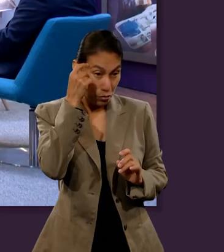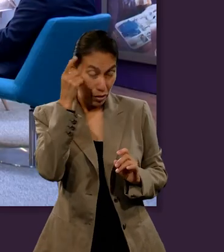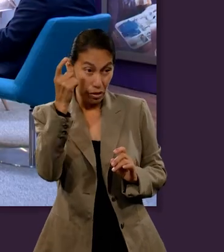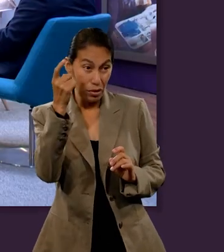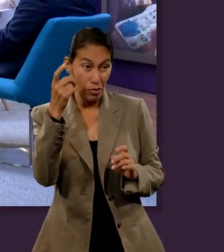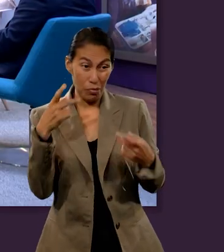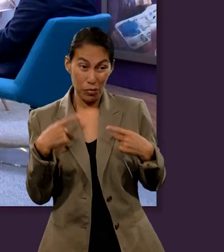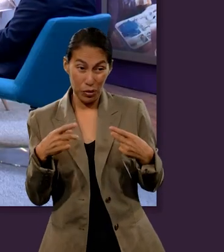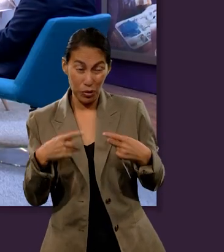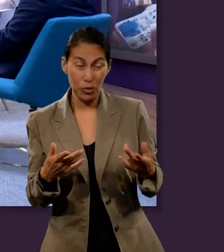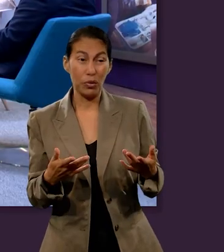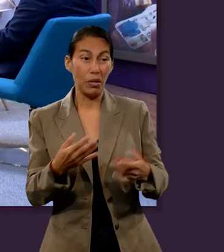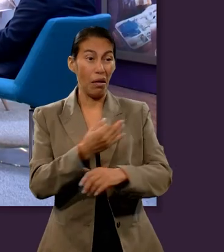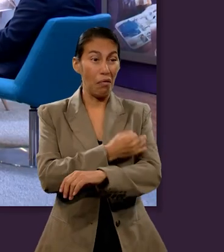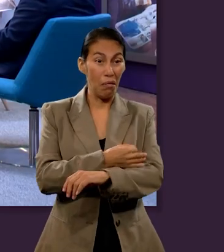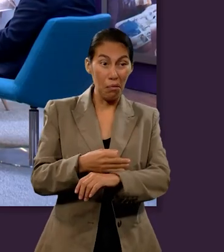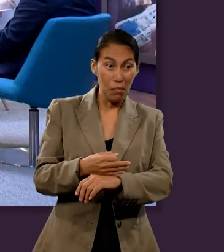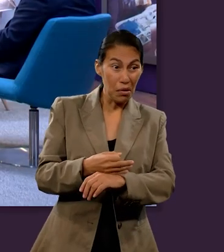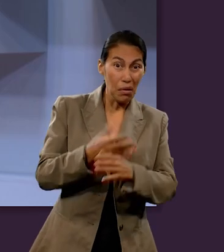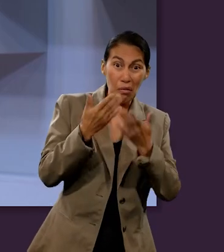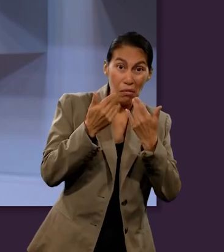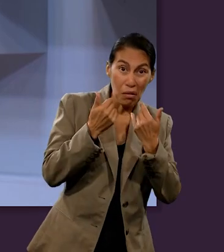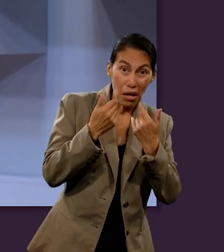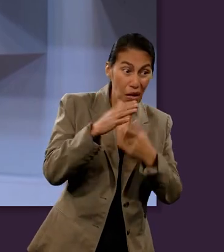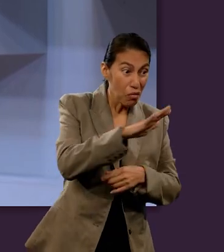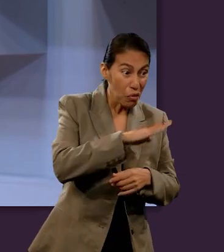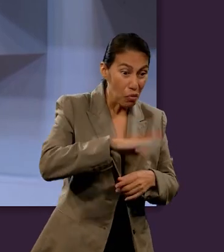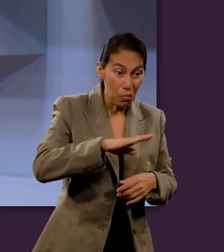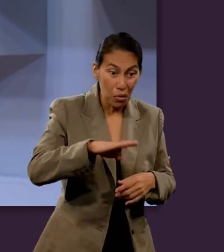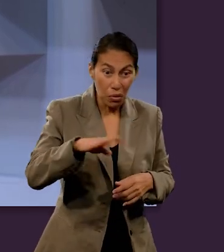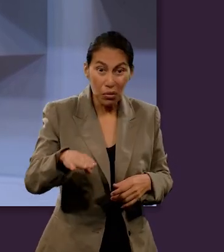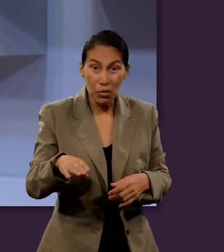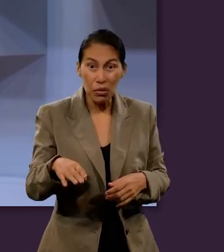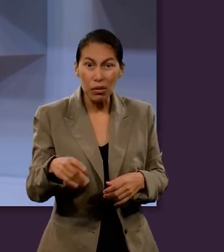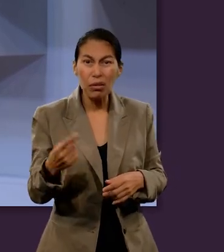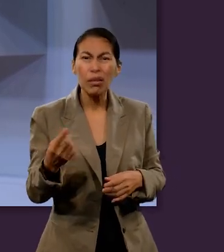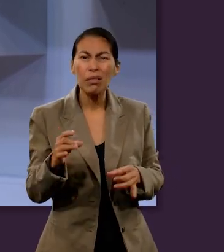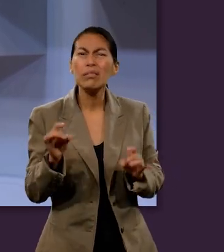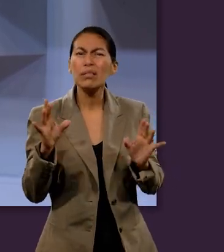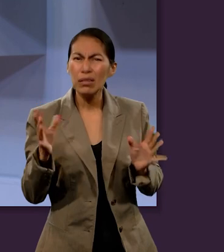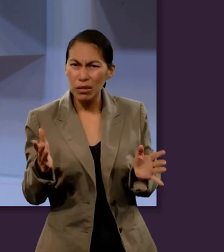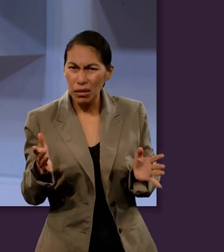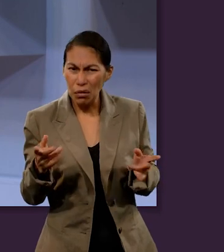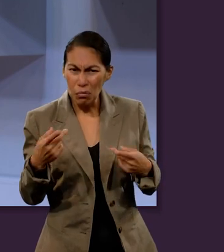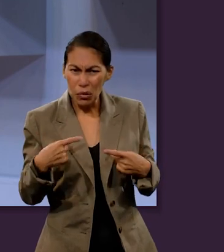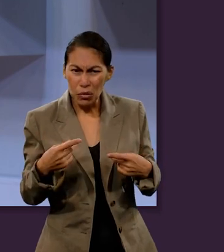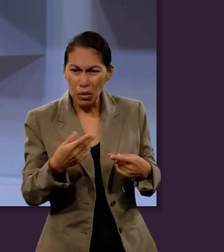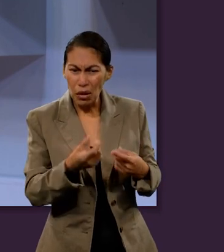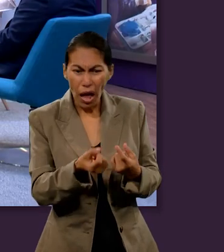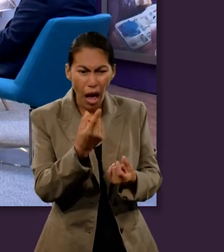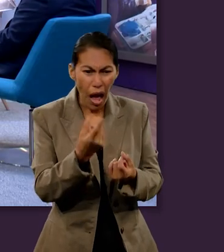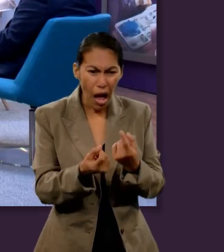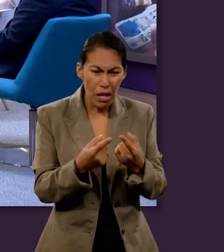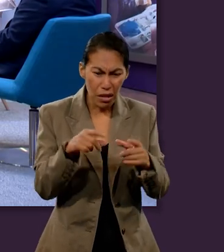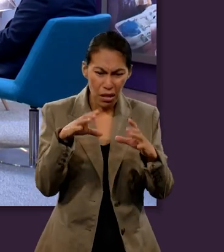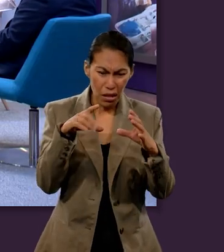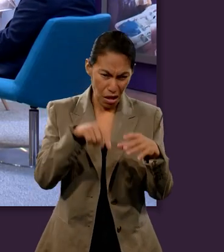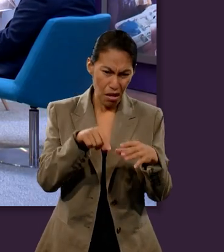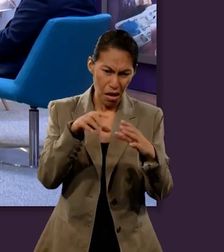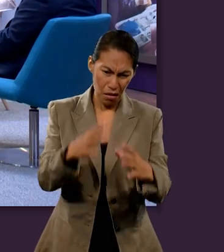me puedo imaginar, digamos, el caso de una persona de la que muere toda su familia y se queda sola. ¿Qué pasaría si esa persona va al purgatorio y